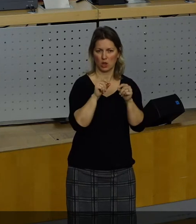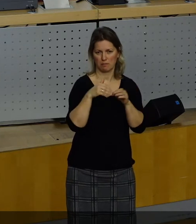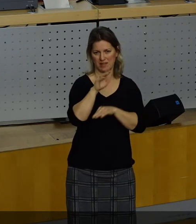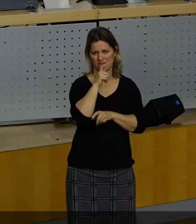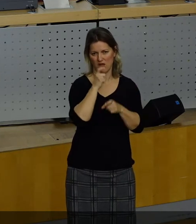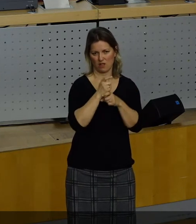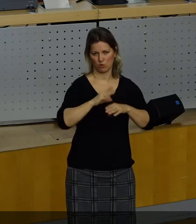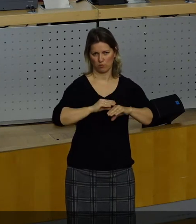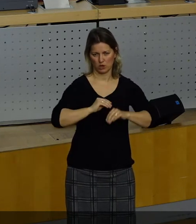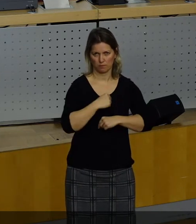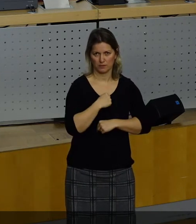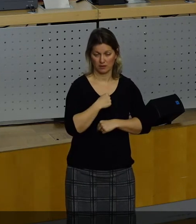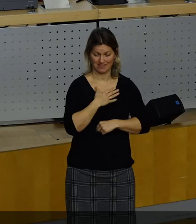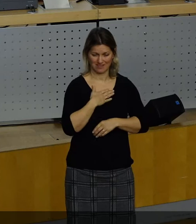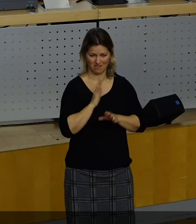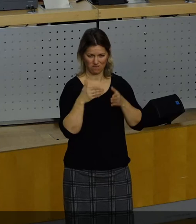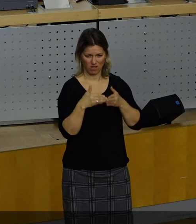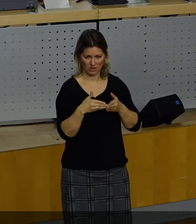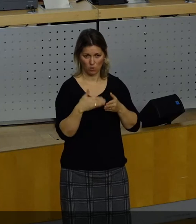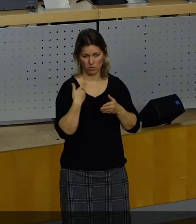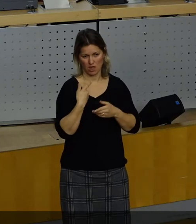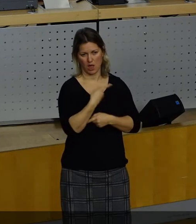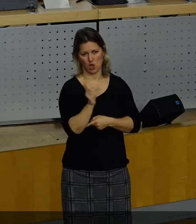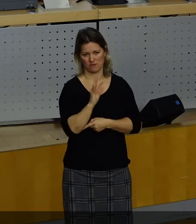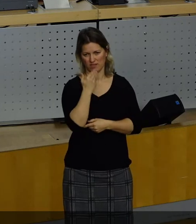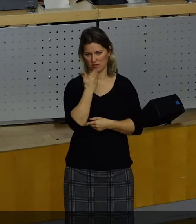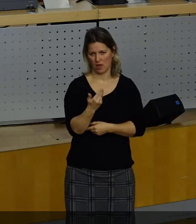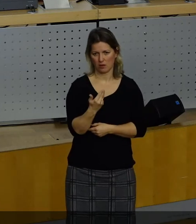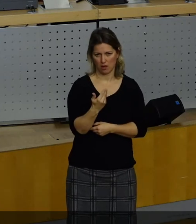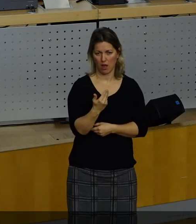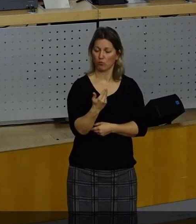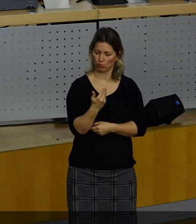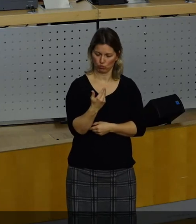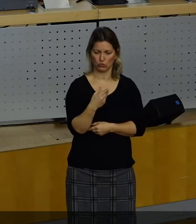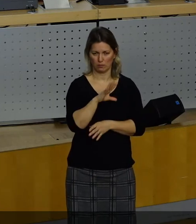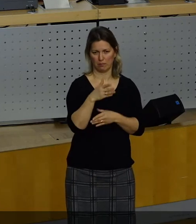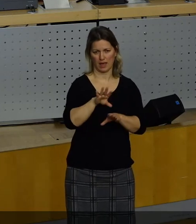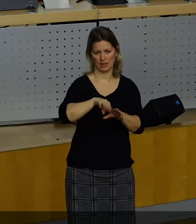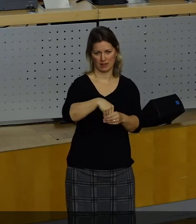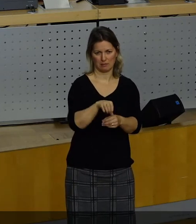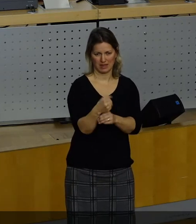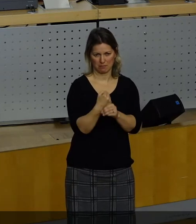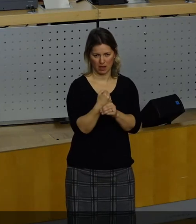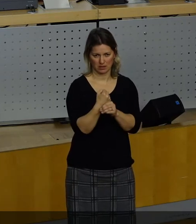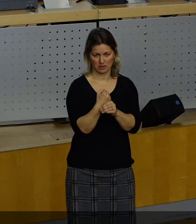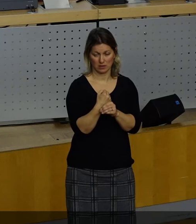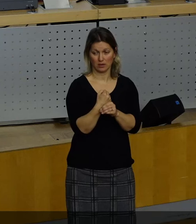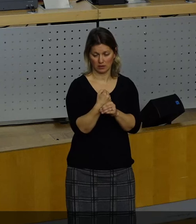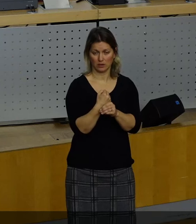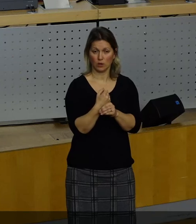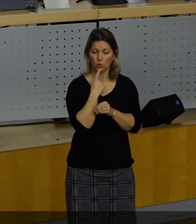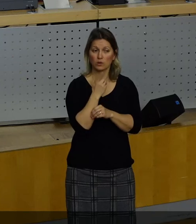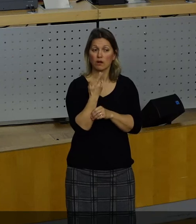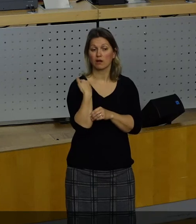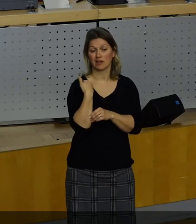Meiner Fraktion bin ich dankbar, dass sie diesen Weg mitträgt und das nach einer der Fraktionen überaus